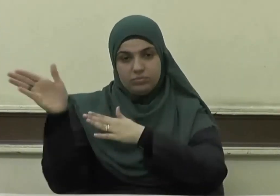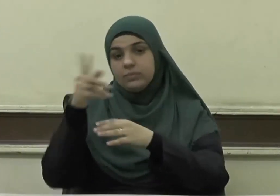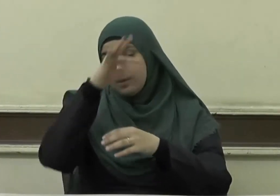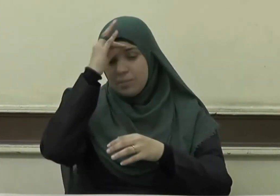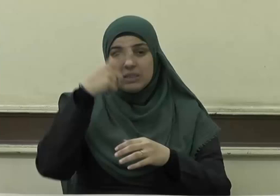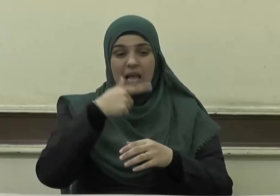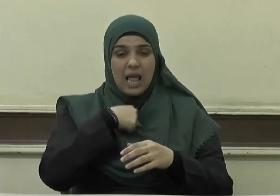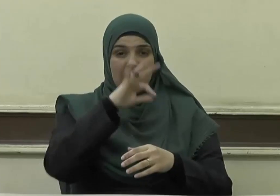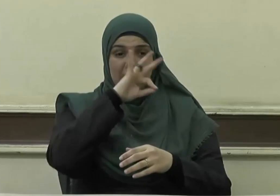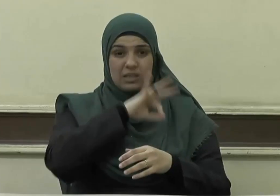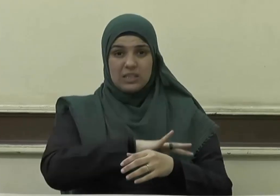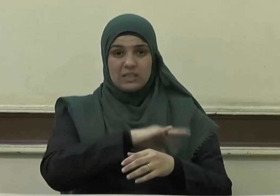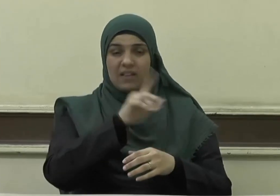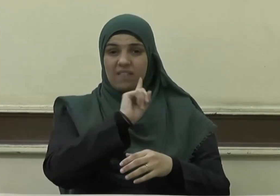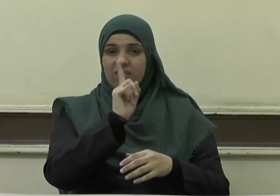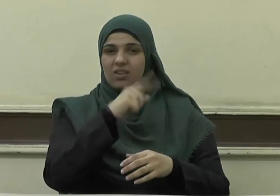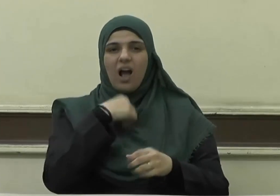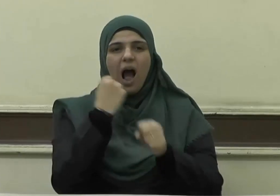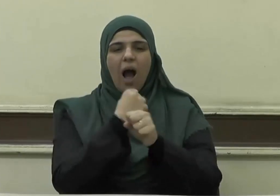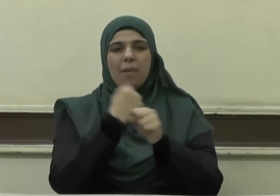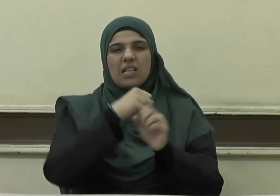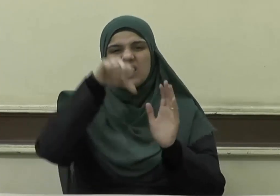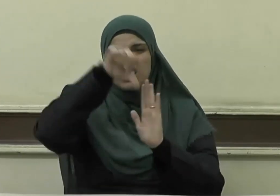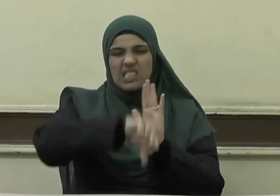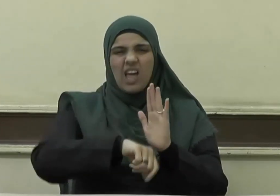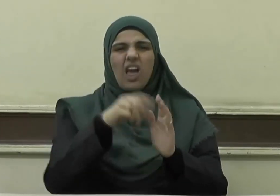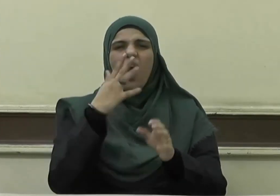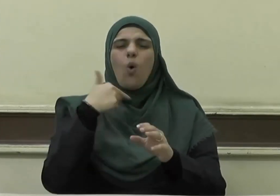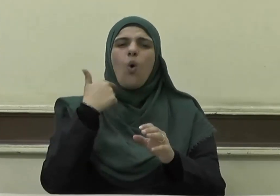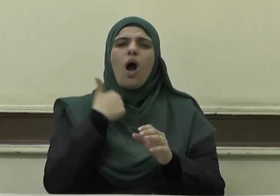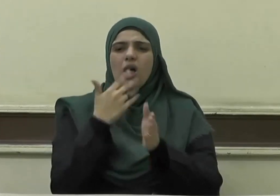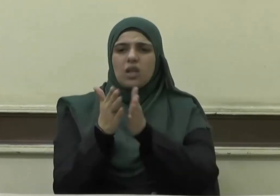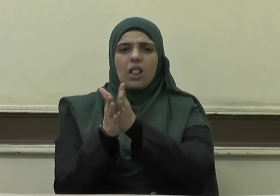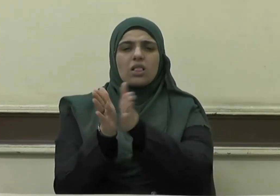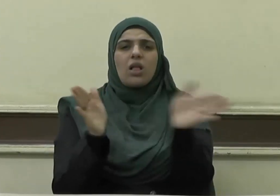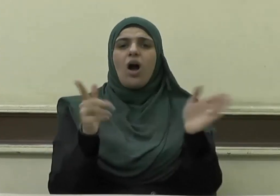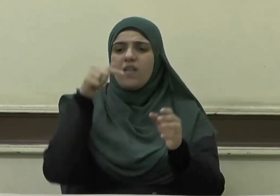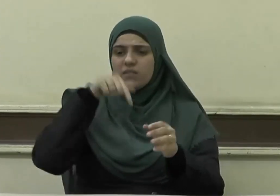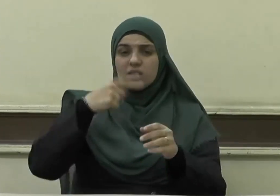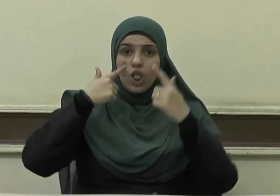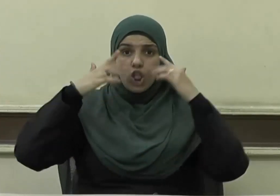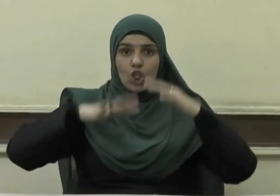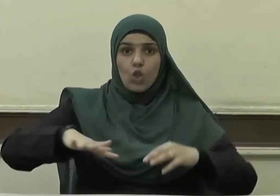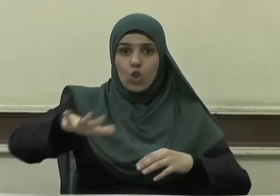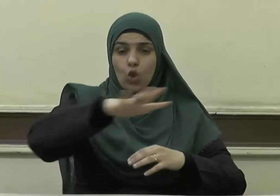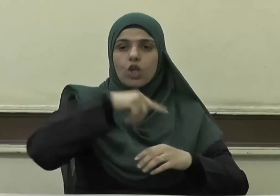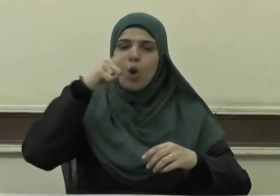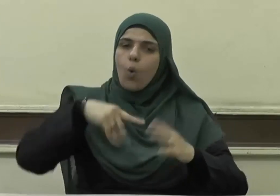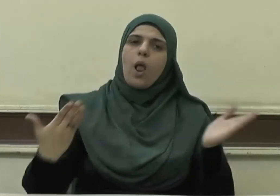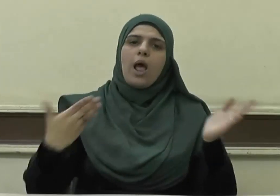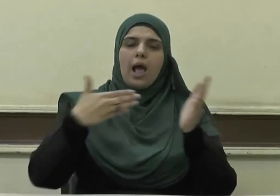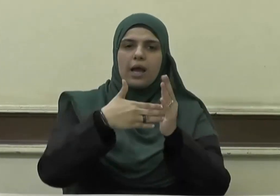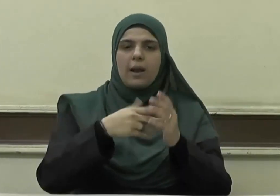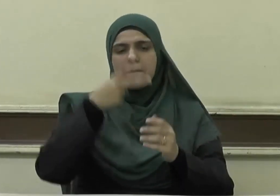آثاره التي تقع على صاحبه في الدنيا والآخرة منها